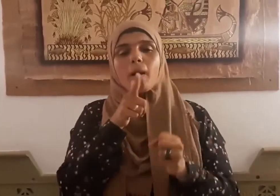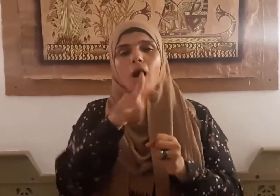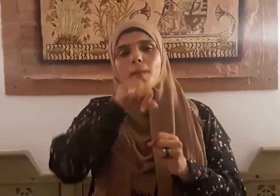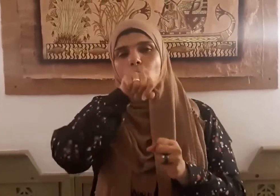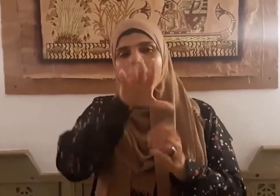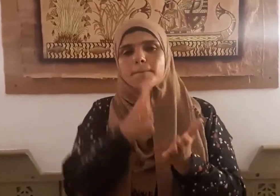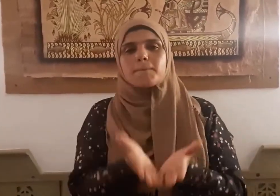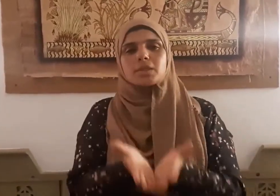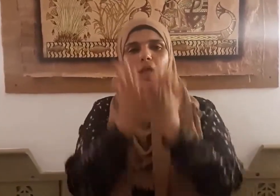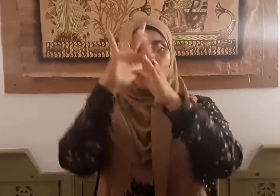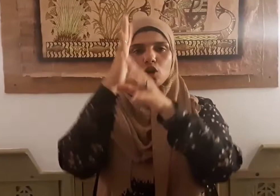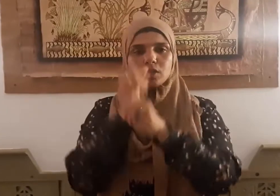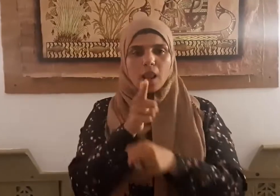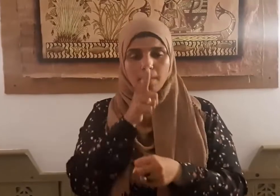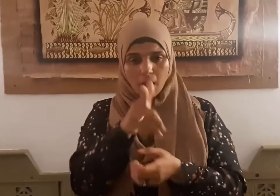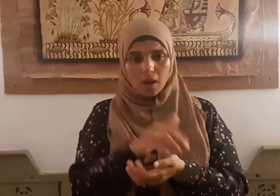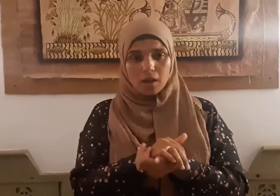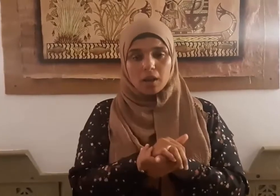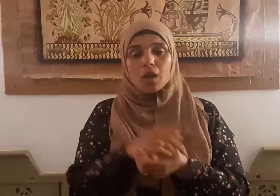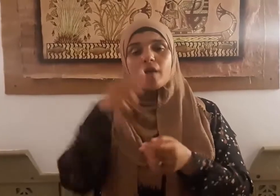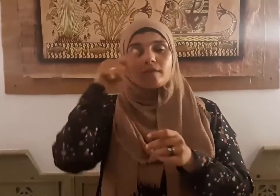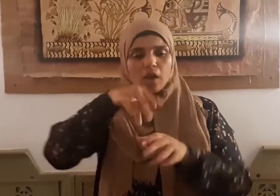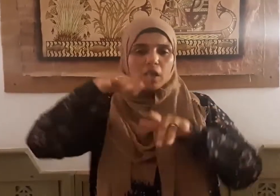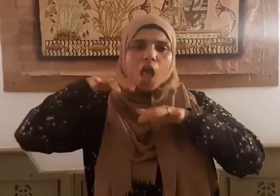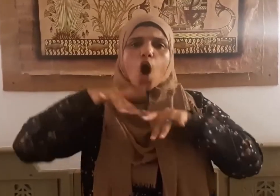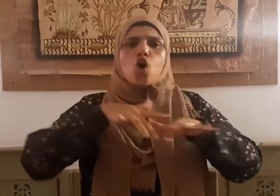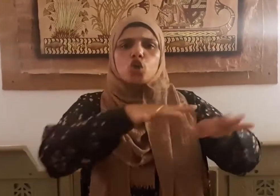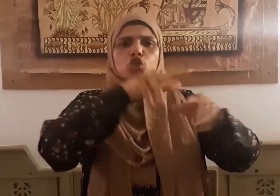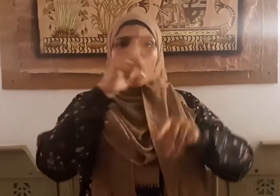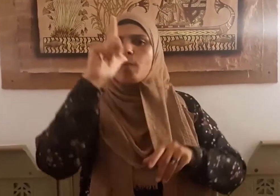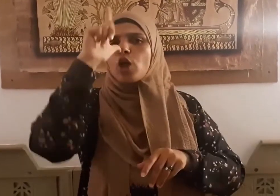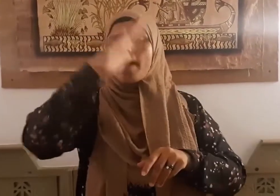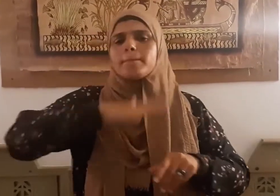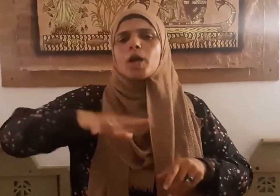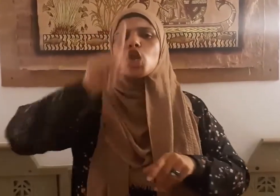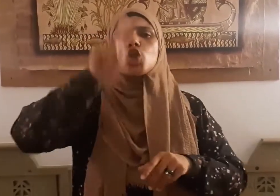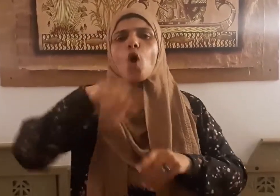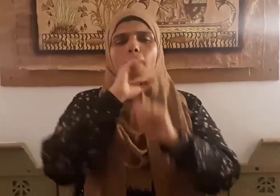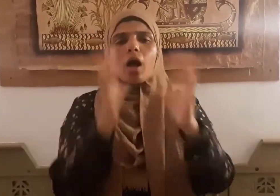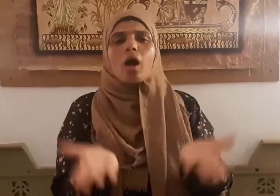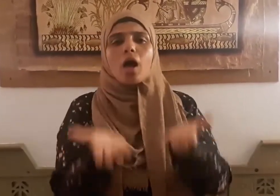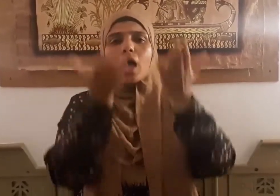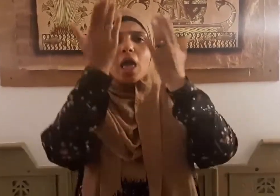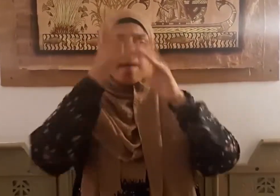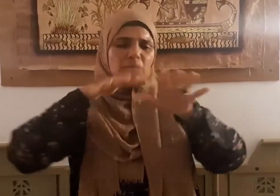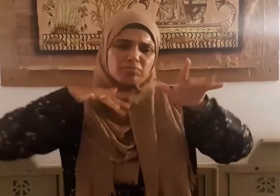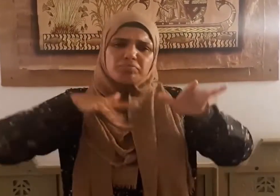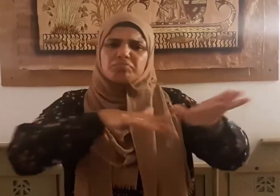عليه وسلم يحشر المتكبرون يوم القيامة أمثال الذر